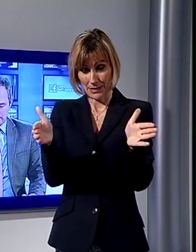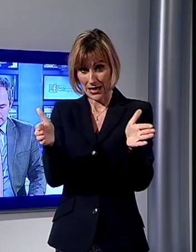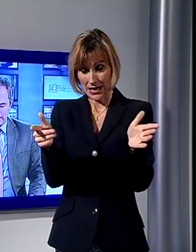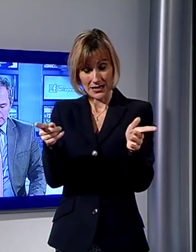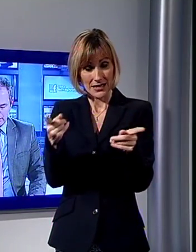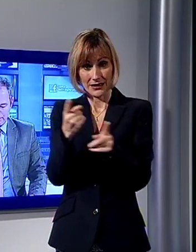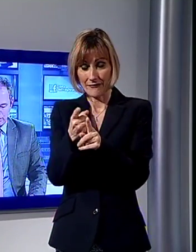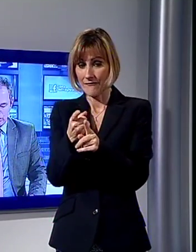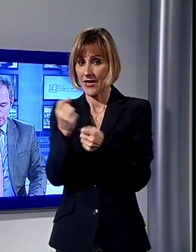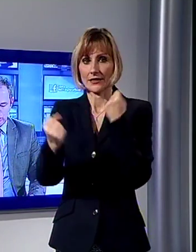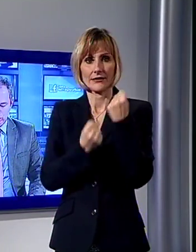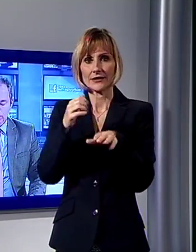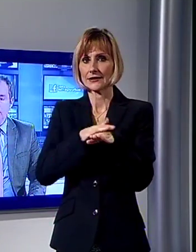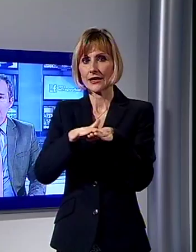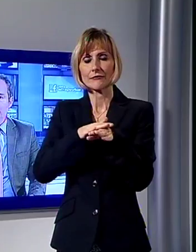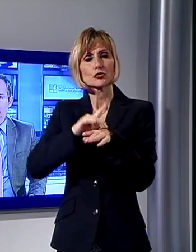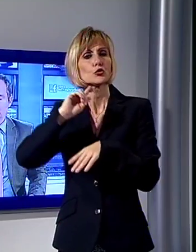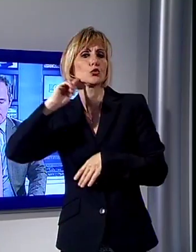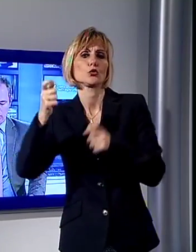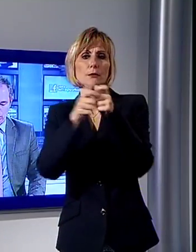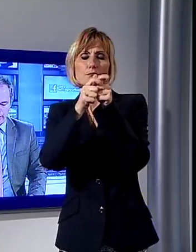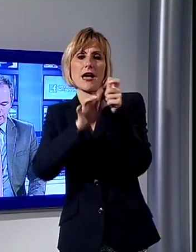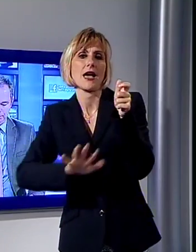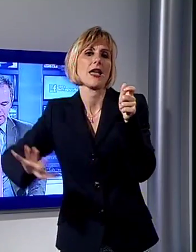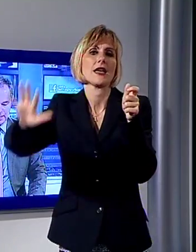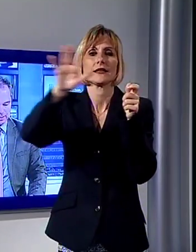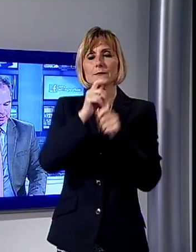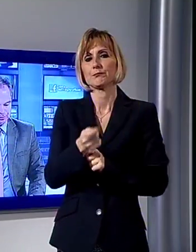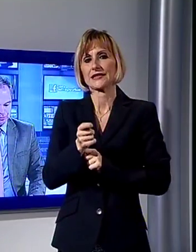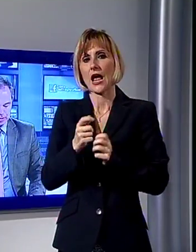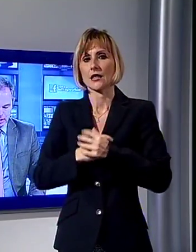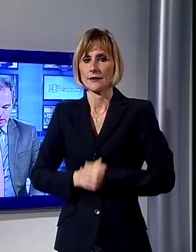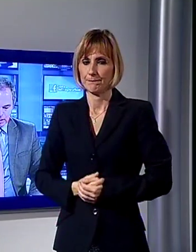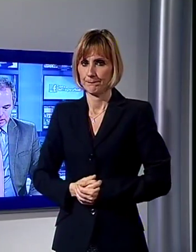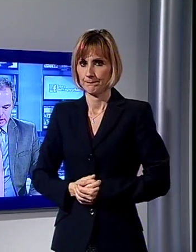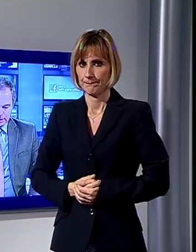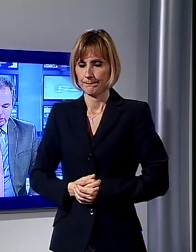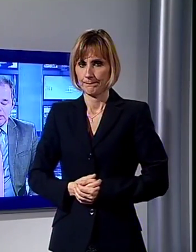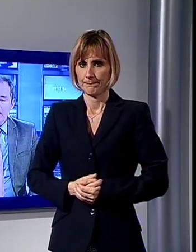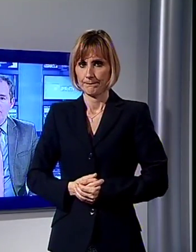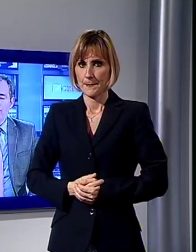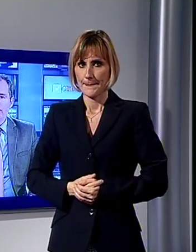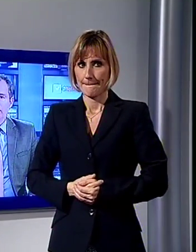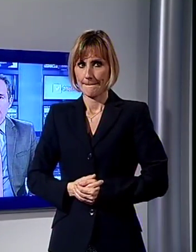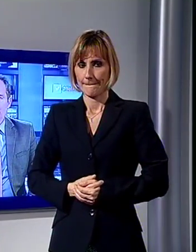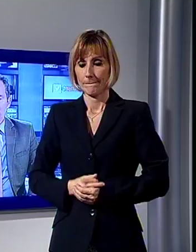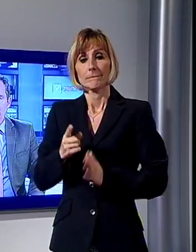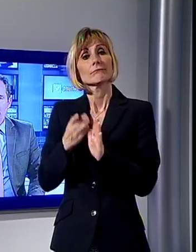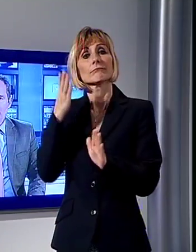attivare il servizio in tutti i paesi del comune di Pescaglia. E adesso andiamo in Garfagnana